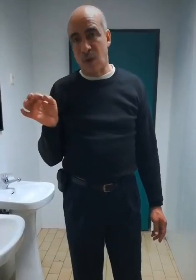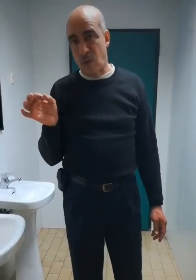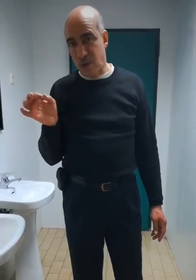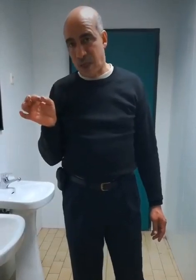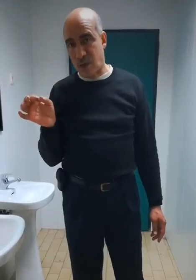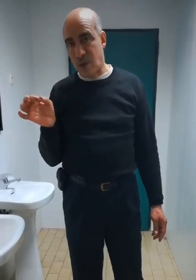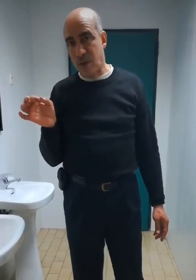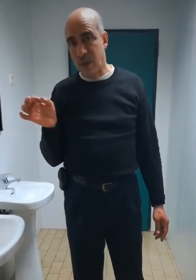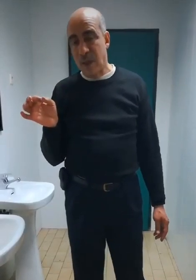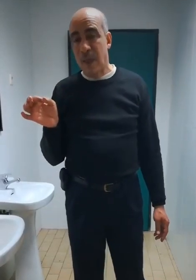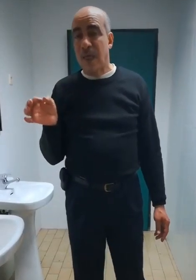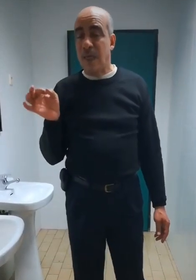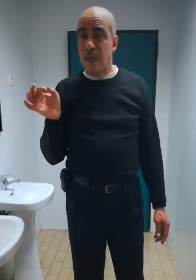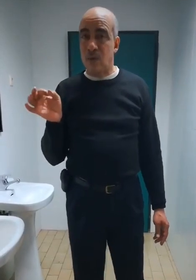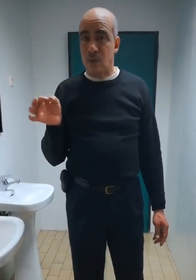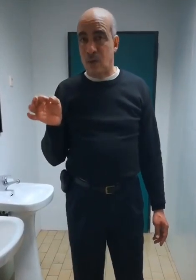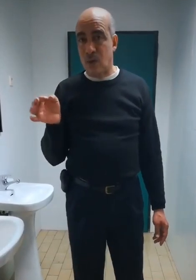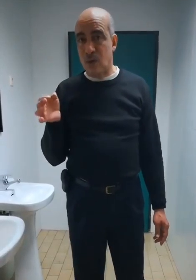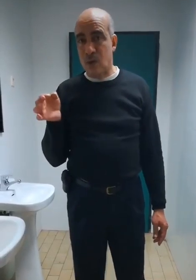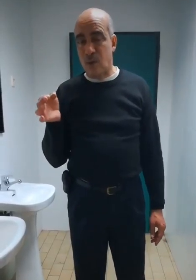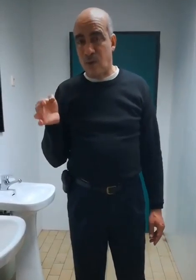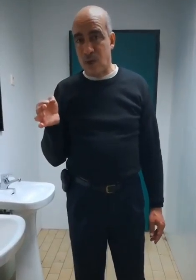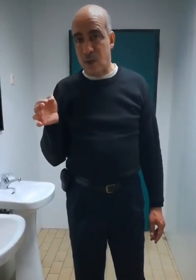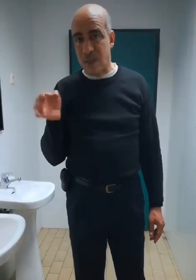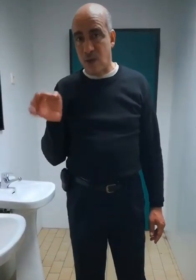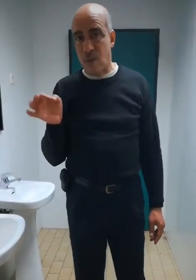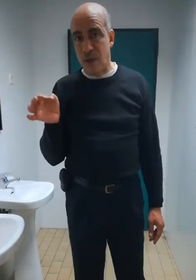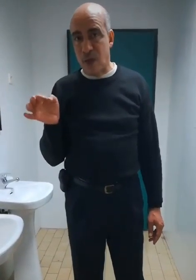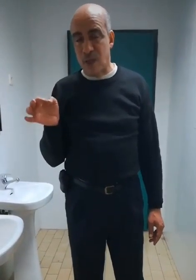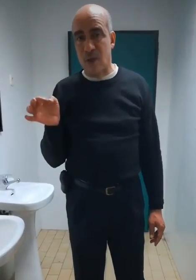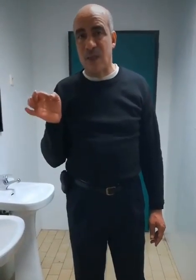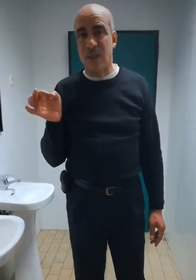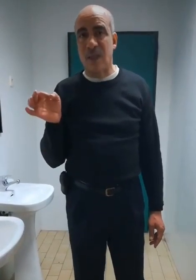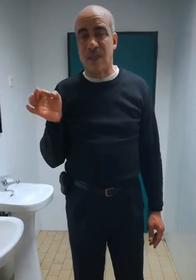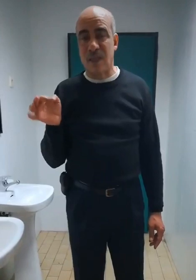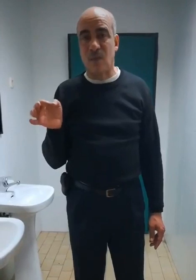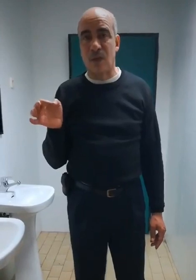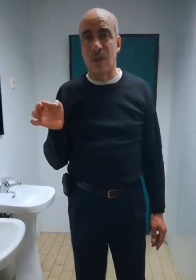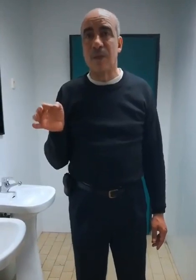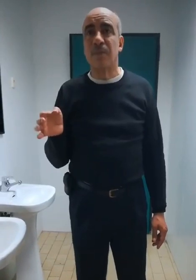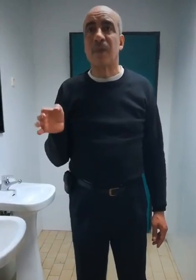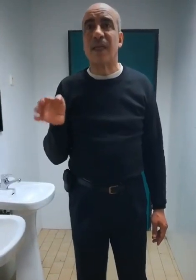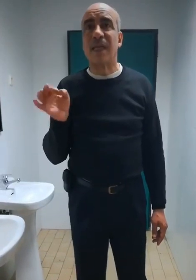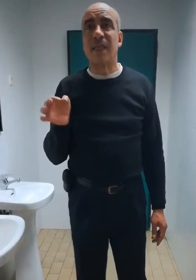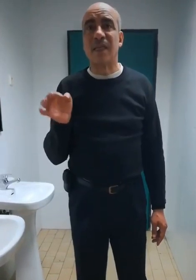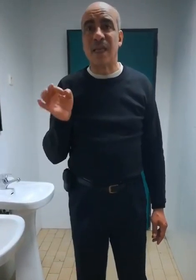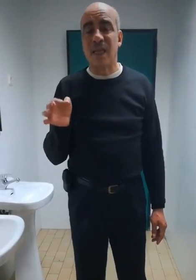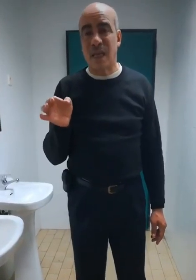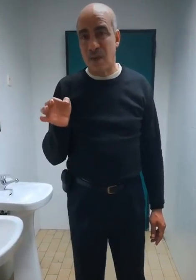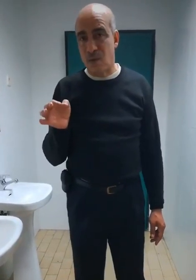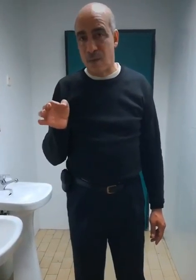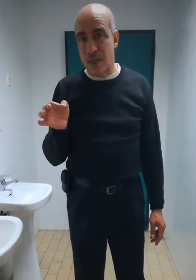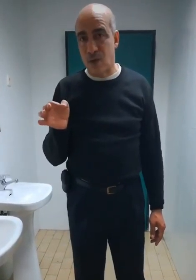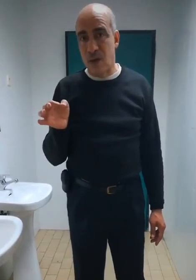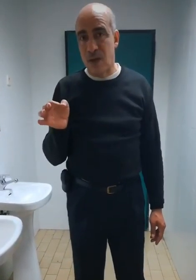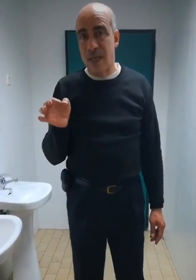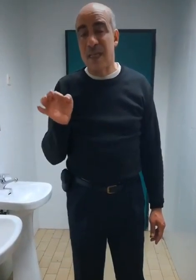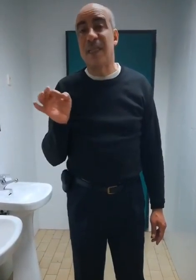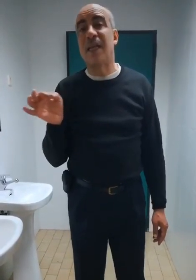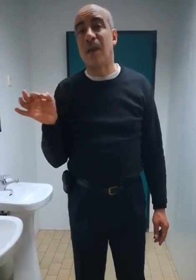communication, et nous, les professeurs de communication, nous disons, qui comprende la information, il a le